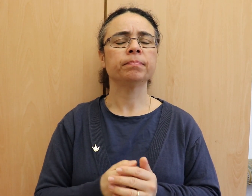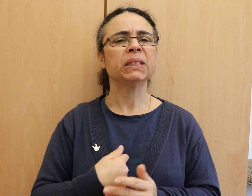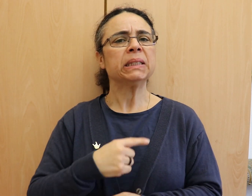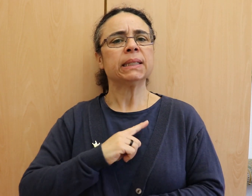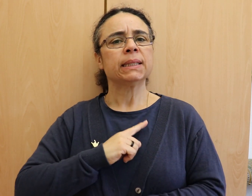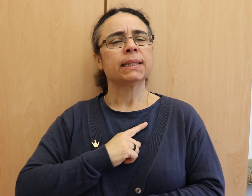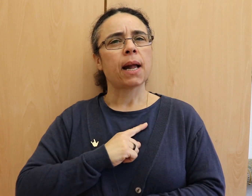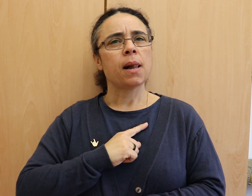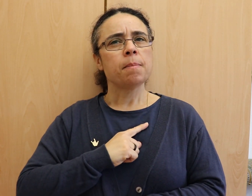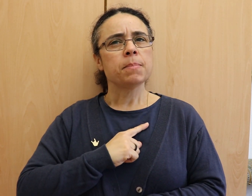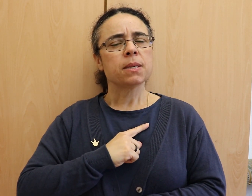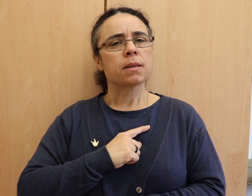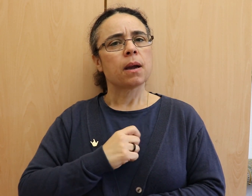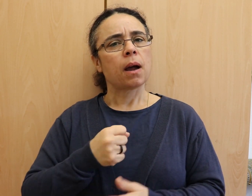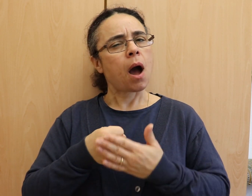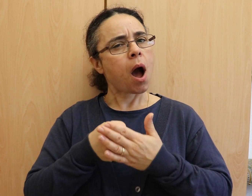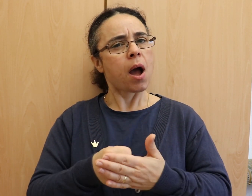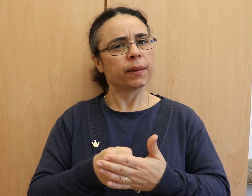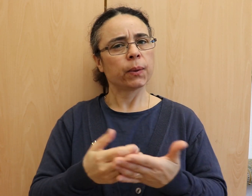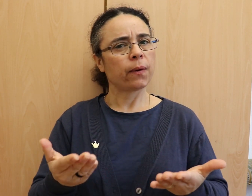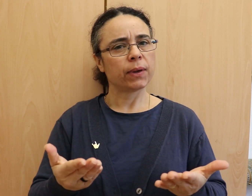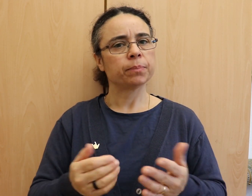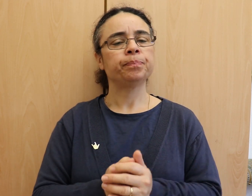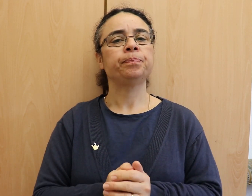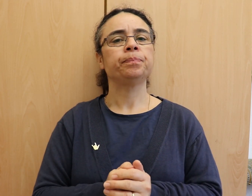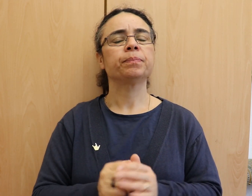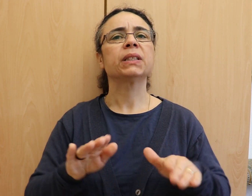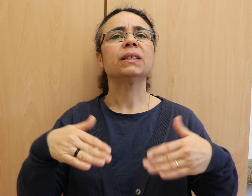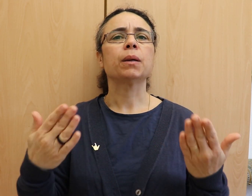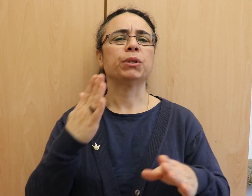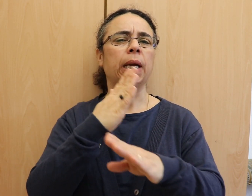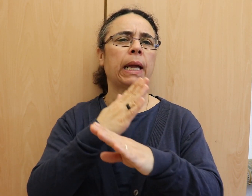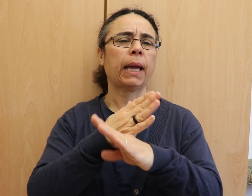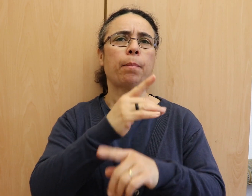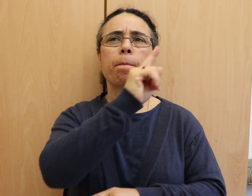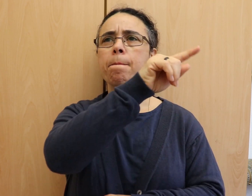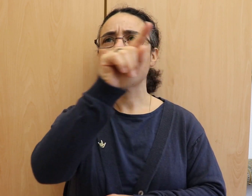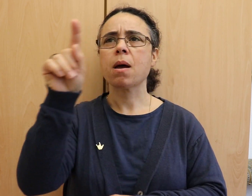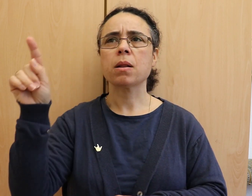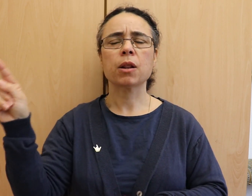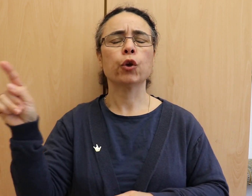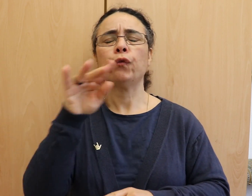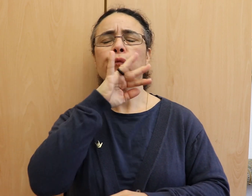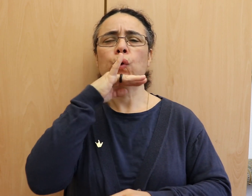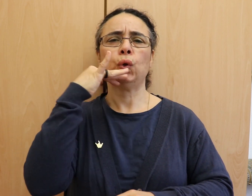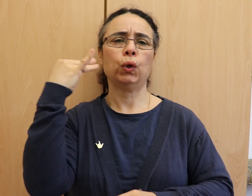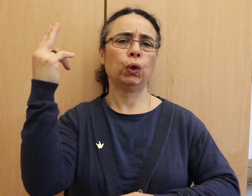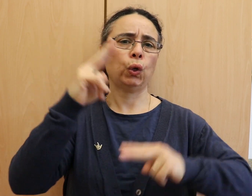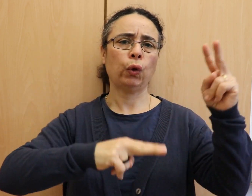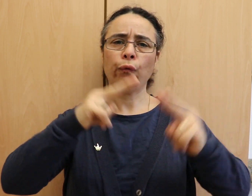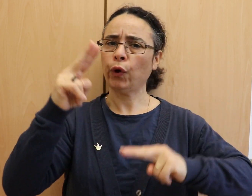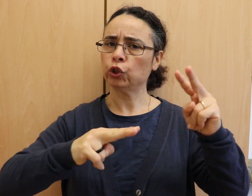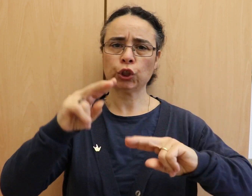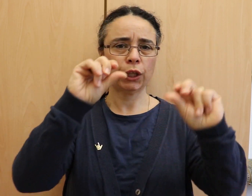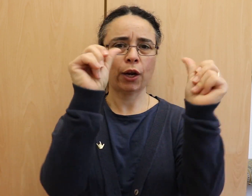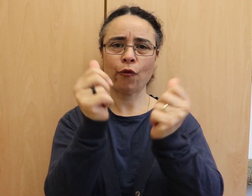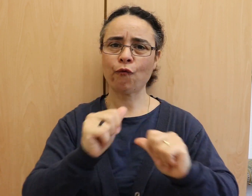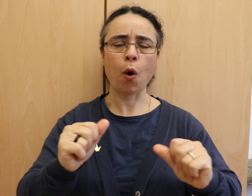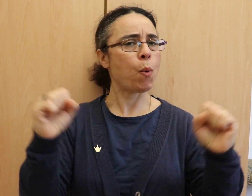Krippendarstellungen, das unfassbare Geschehen der heimigen Nacht, auf eindrucksvoll menschliche Weise